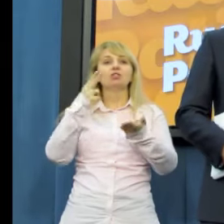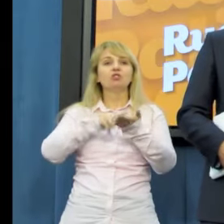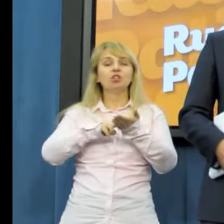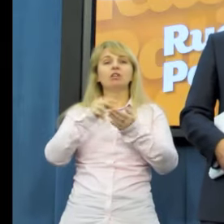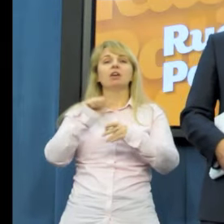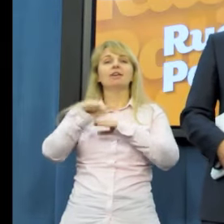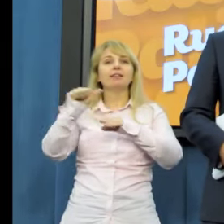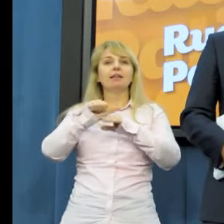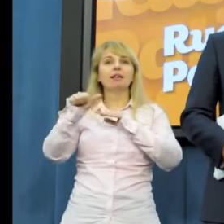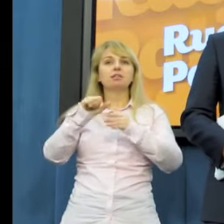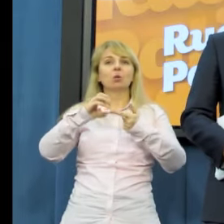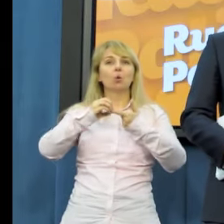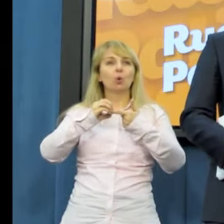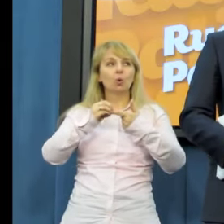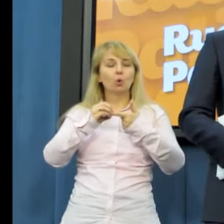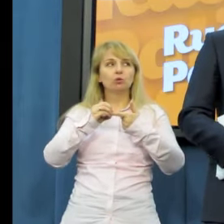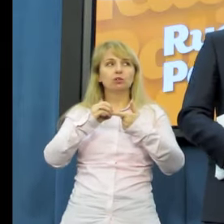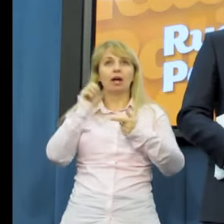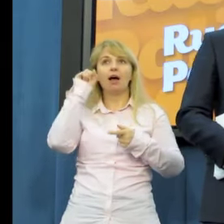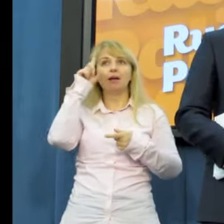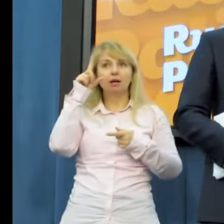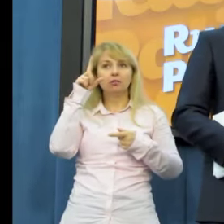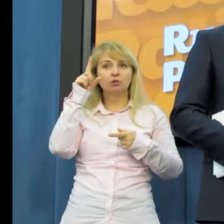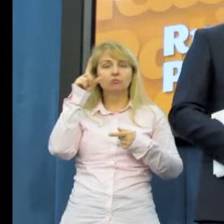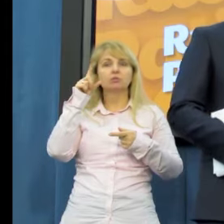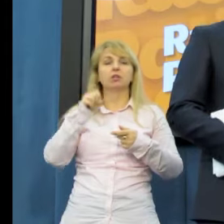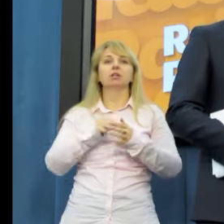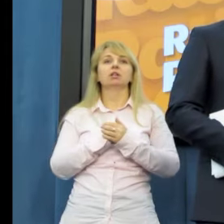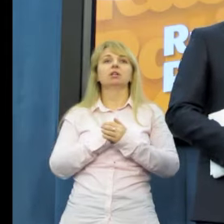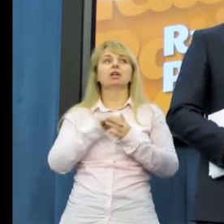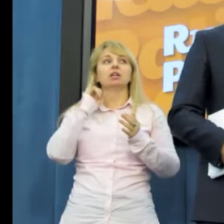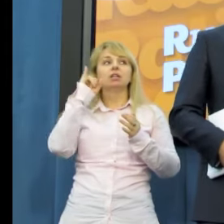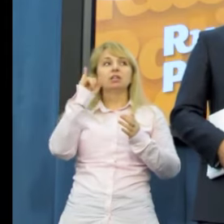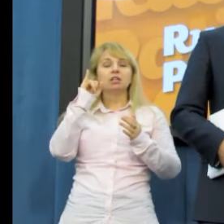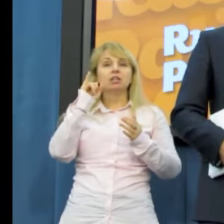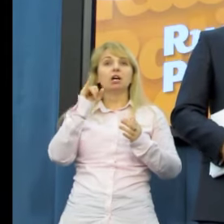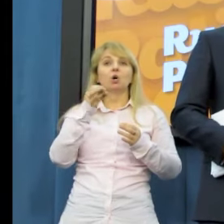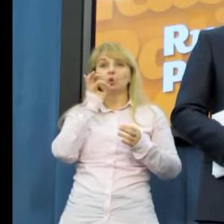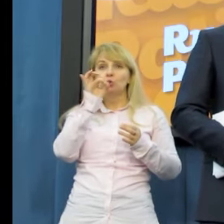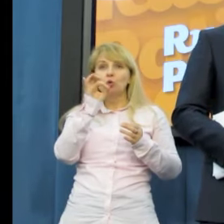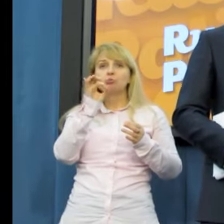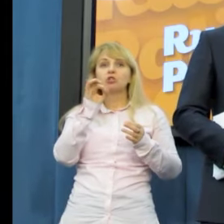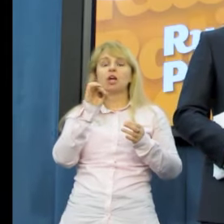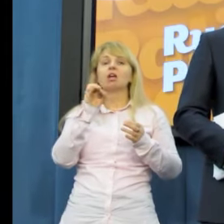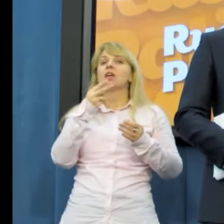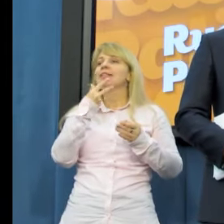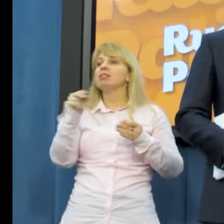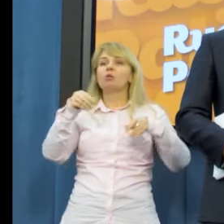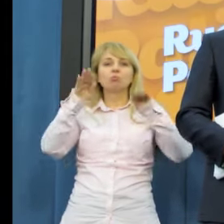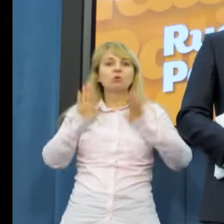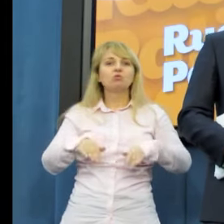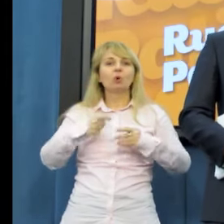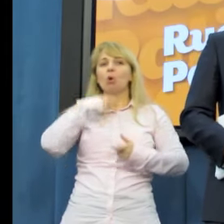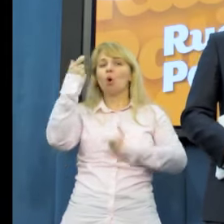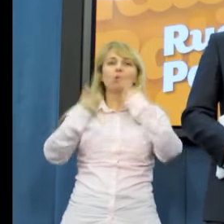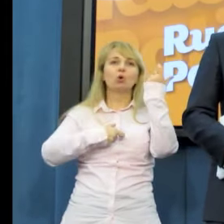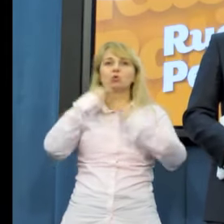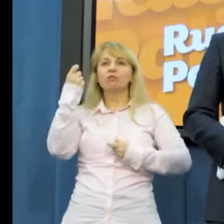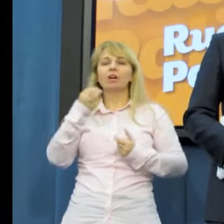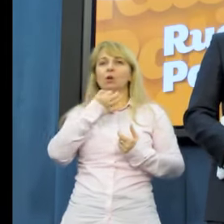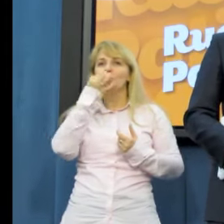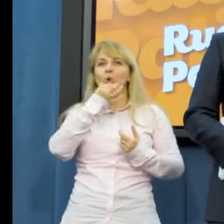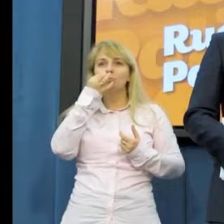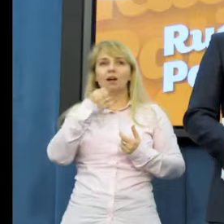11 grudnia rano i skutecznie uniemożliwiła głosowanie poprawek